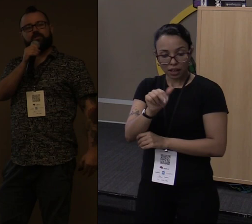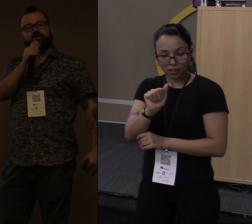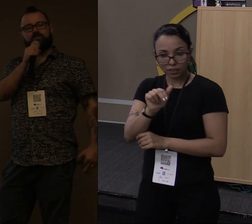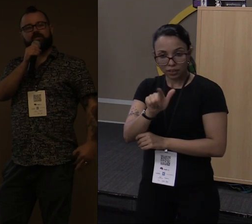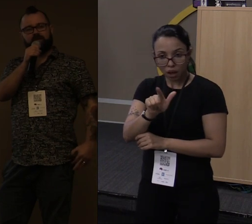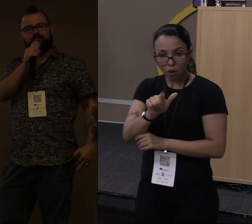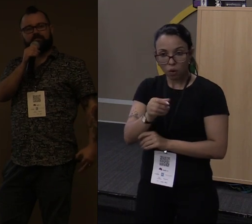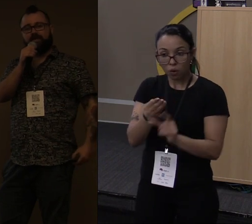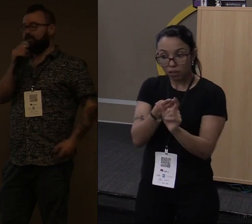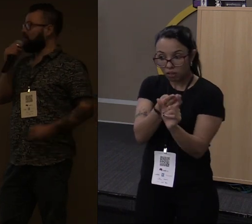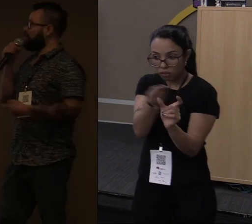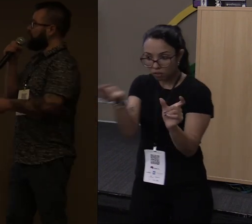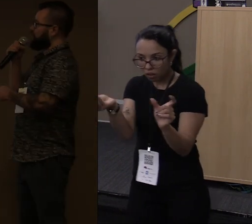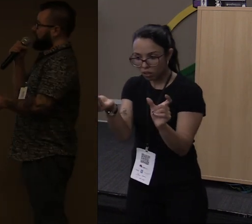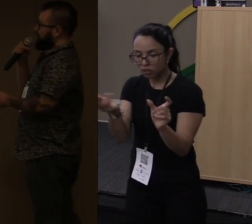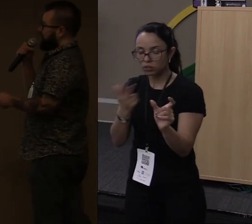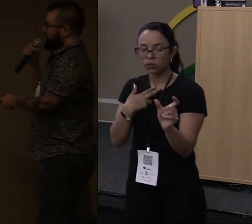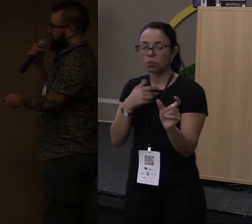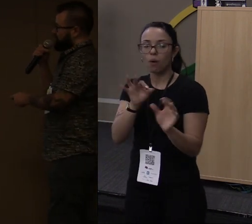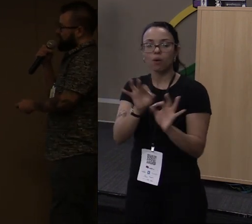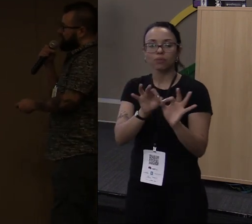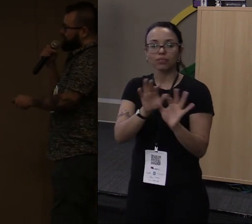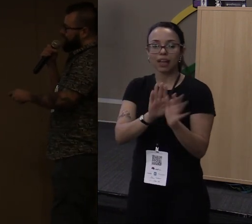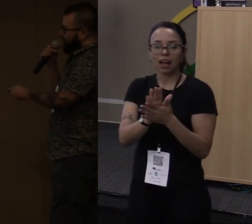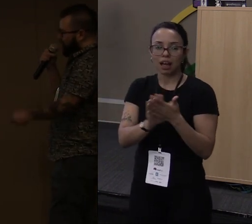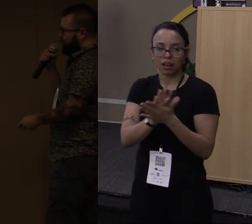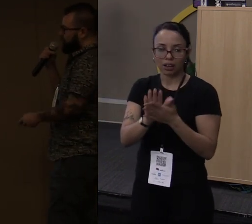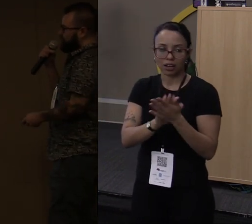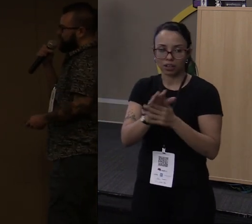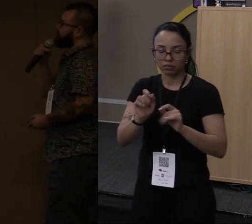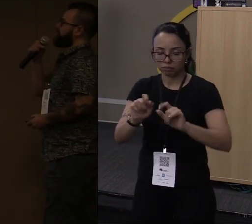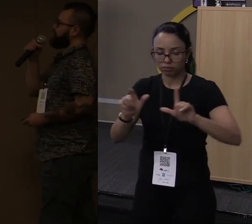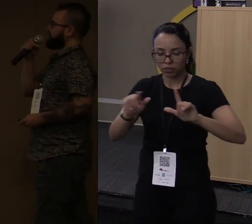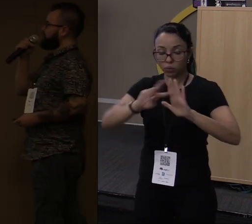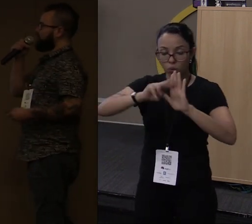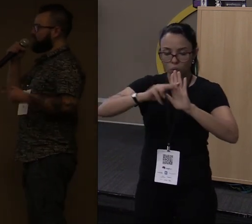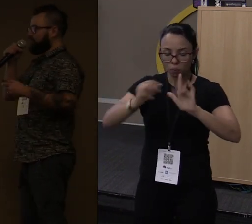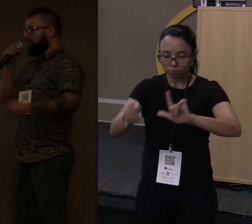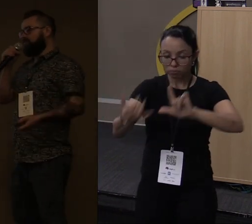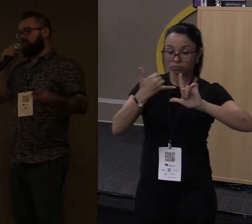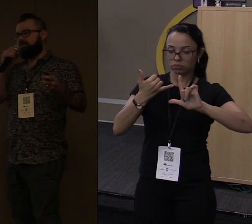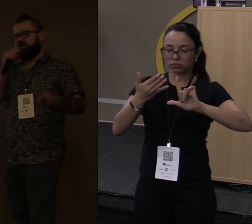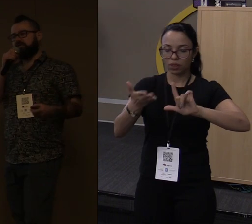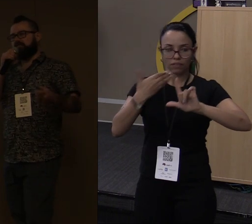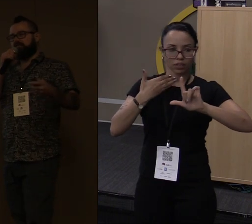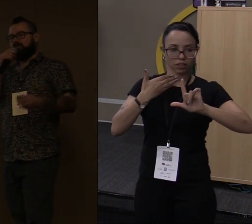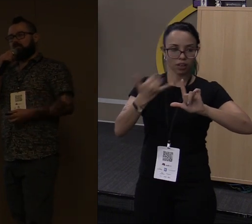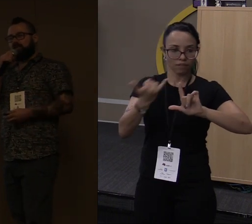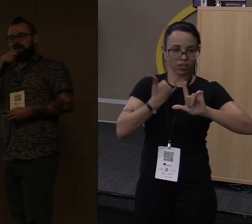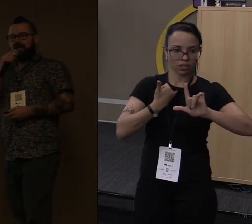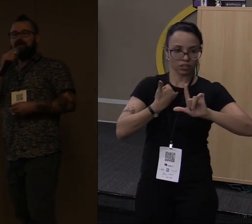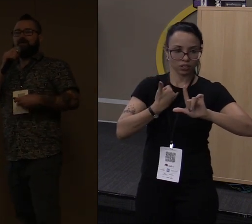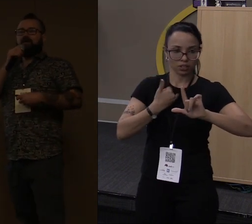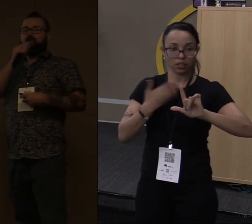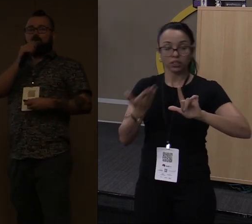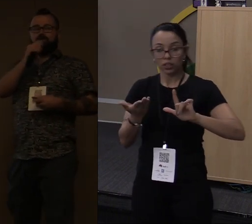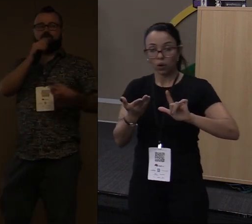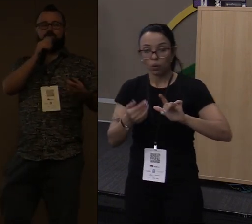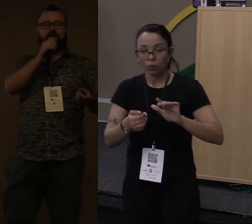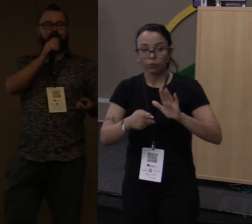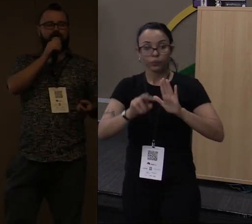você não pode mais mexer. Então, ele vai te gritar na hora da compilação. Então, o Rust não vai deixar você compilar